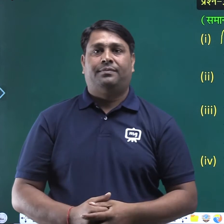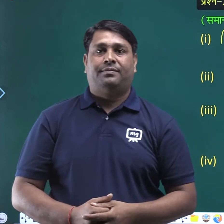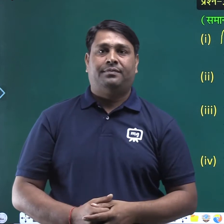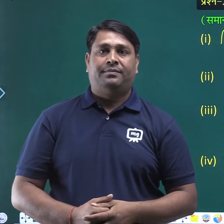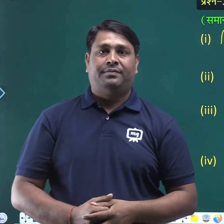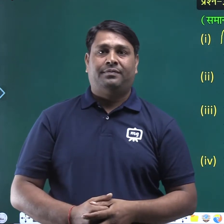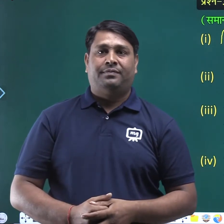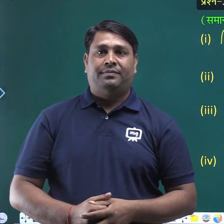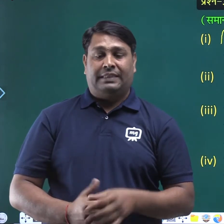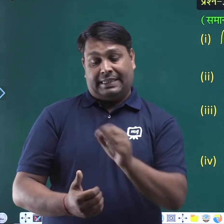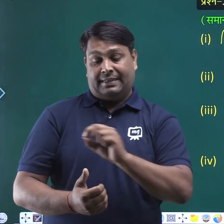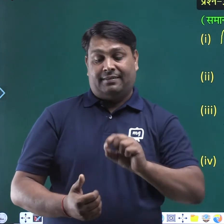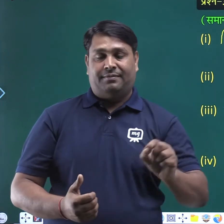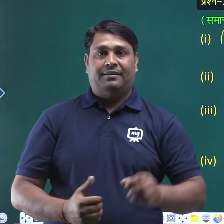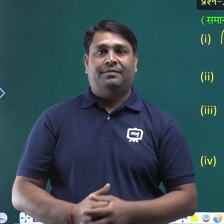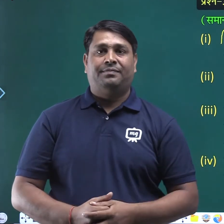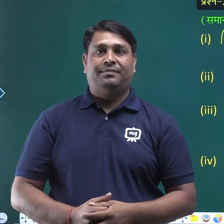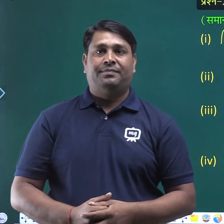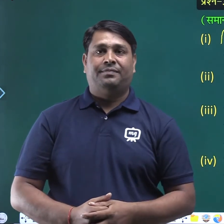लिखा हमने